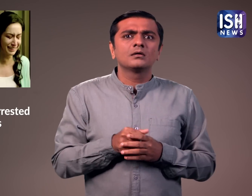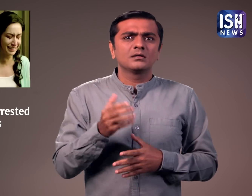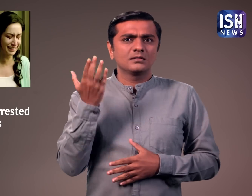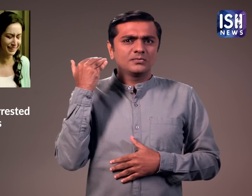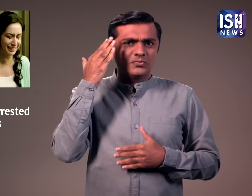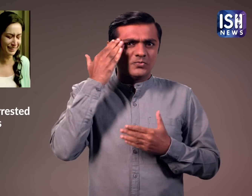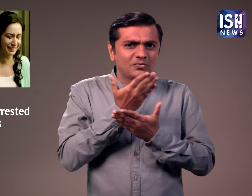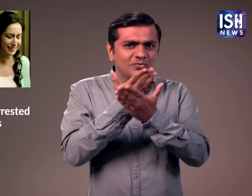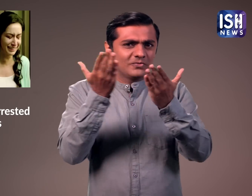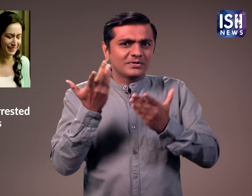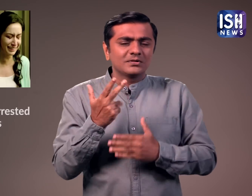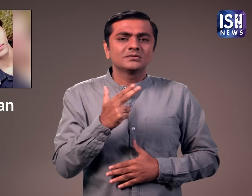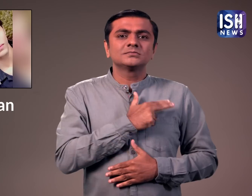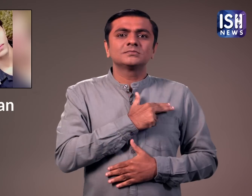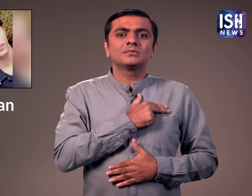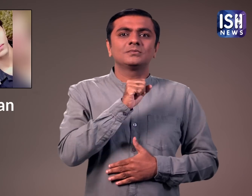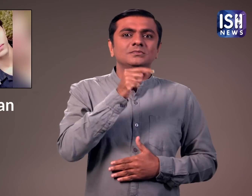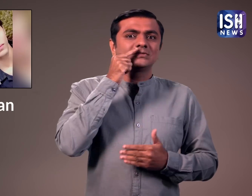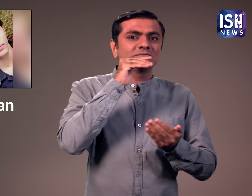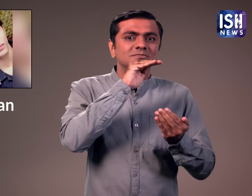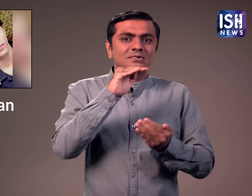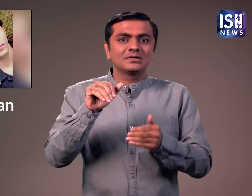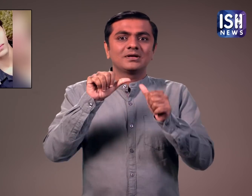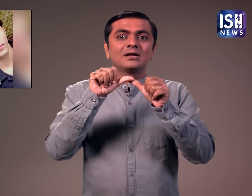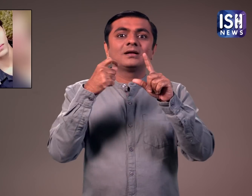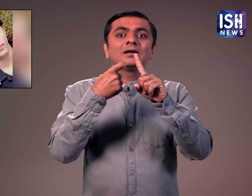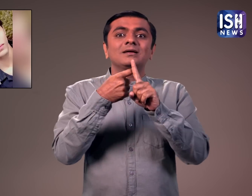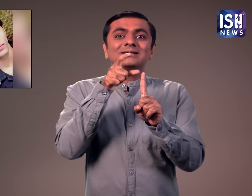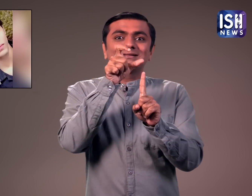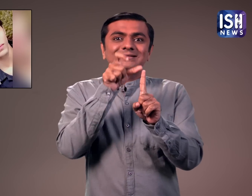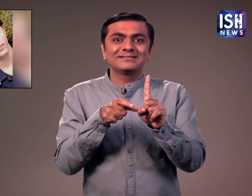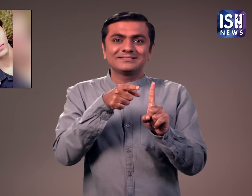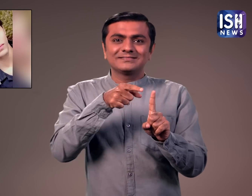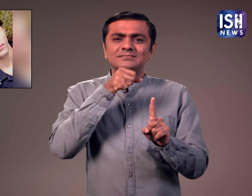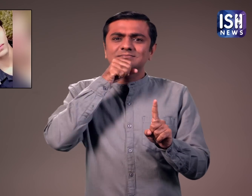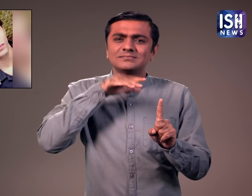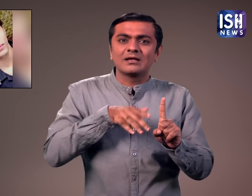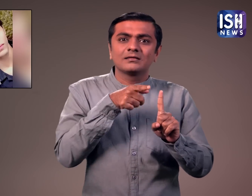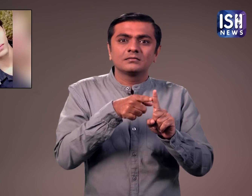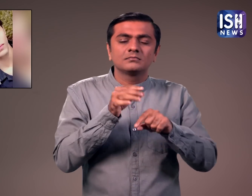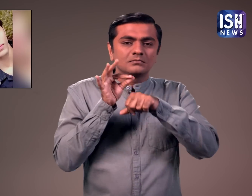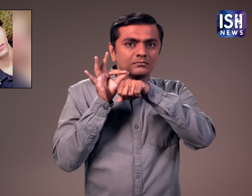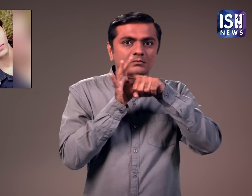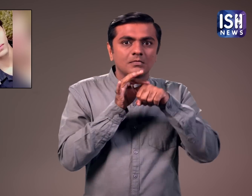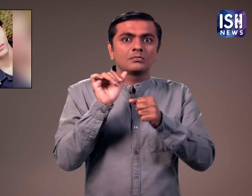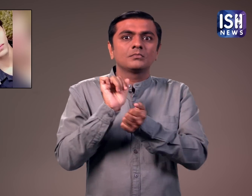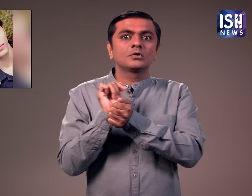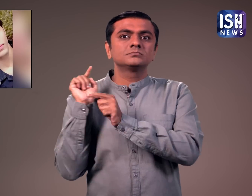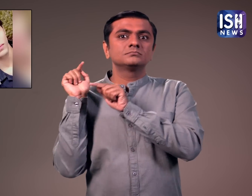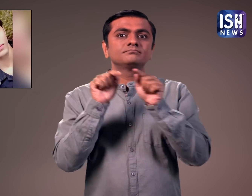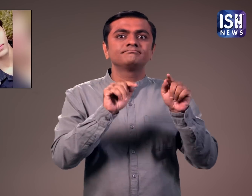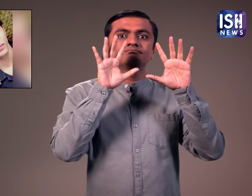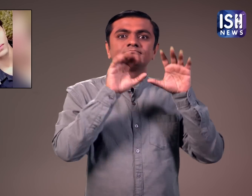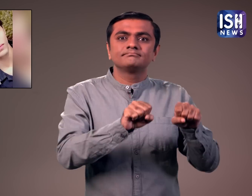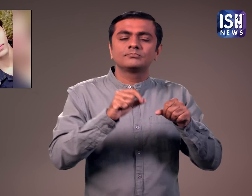पहले शारुक खान के बेटे आर्यन खान को ड्रक्स मामले में गिरफतार किया गया था और उसे पूछताज की गई थी